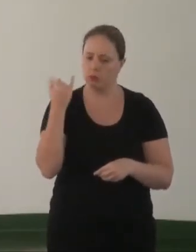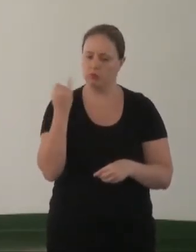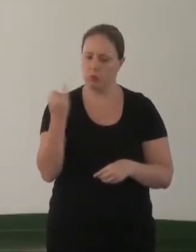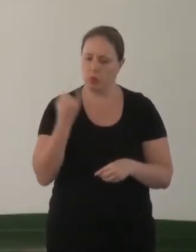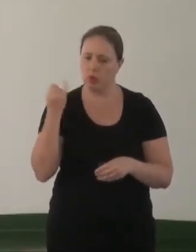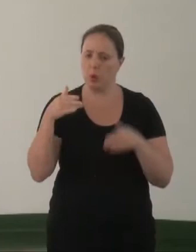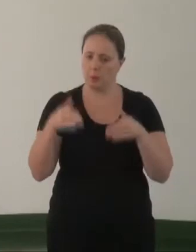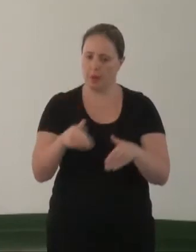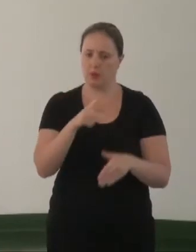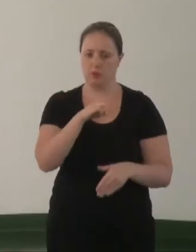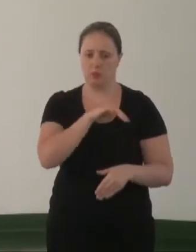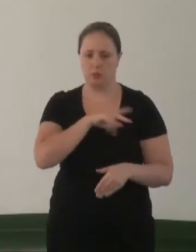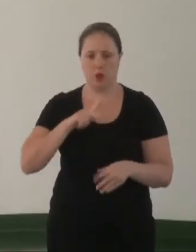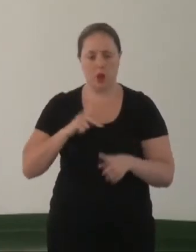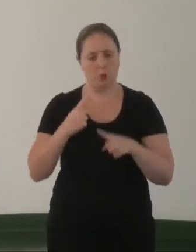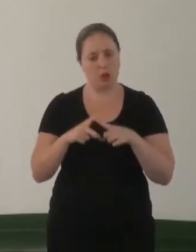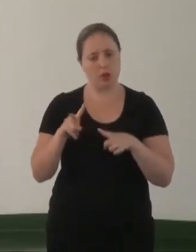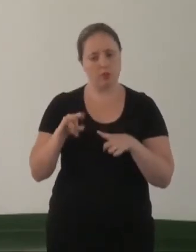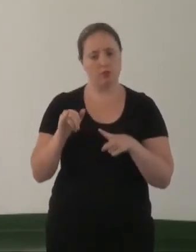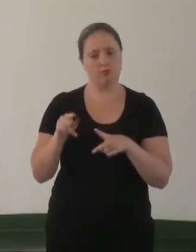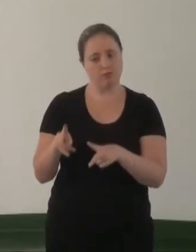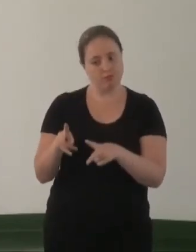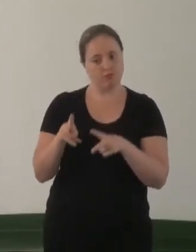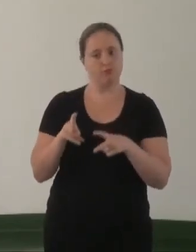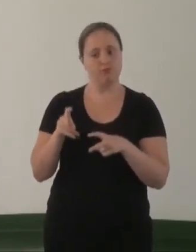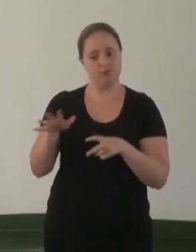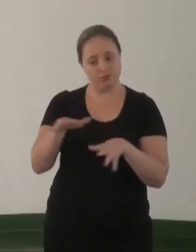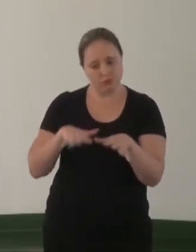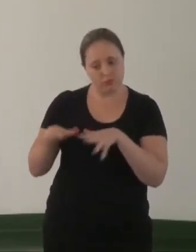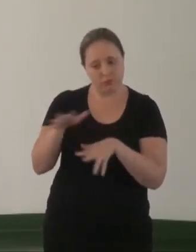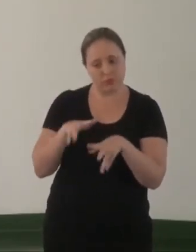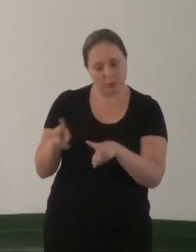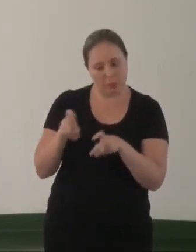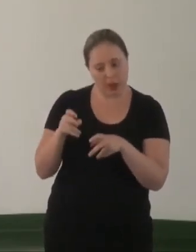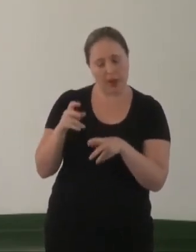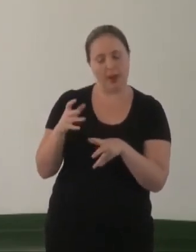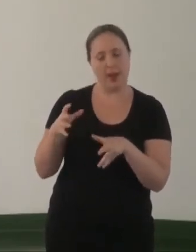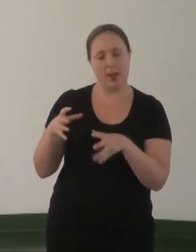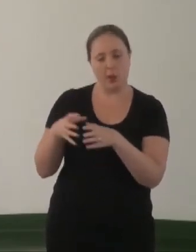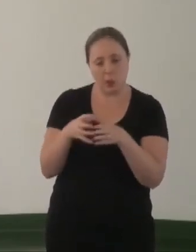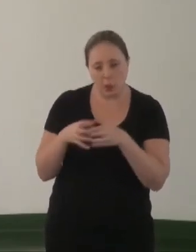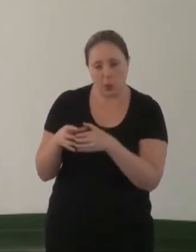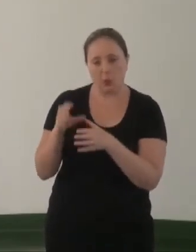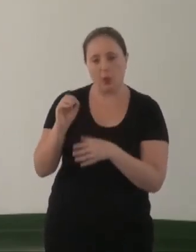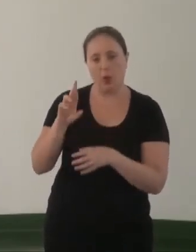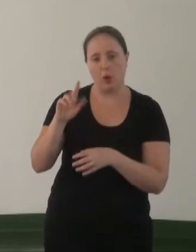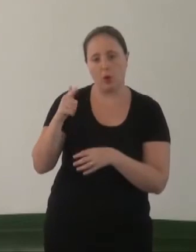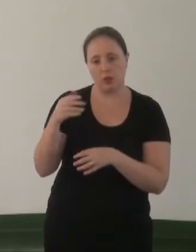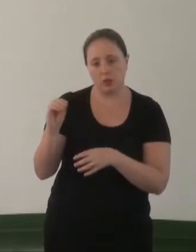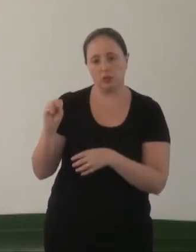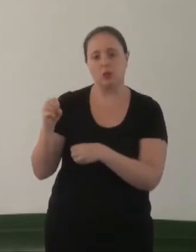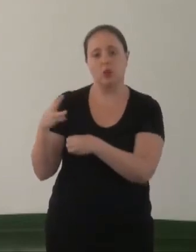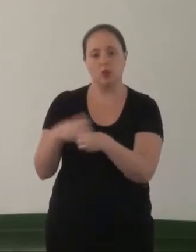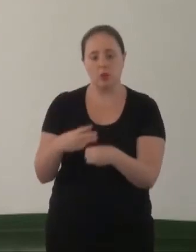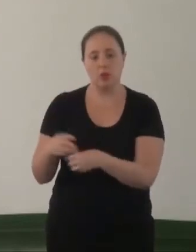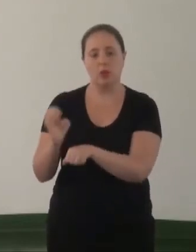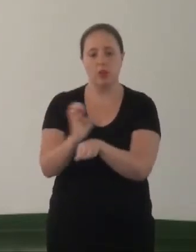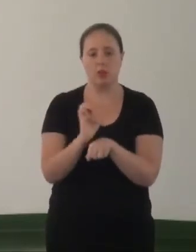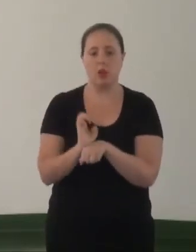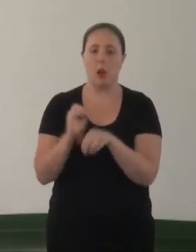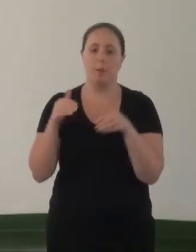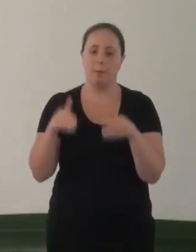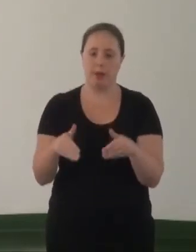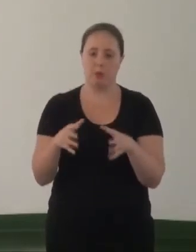Ministério Público porque ele atrai uma gama enorme de outros entes do município e do estado para a participação nesses